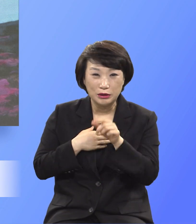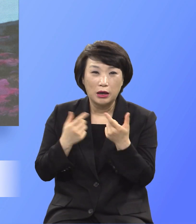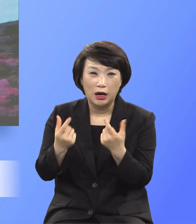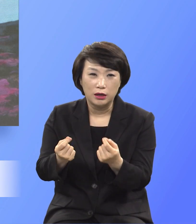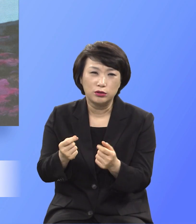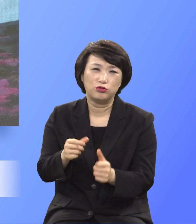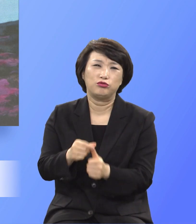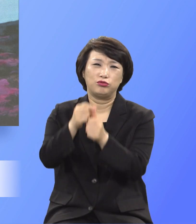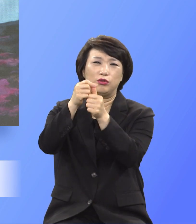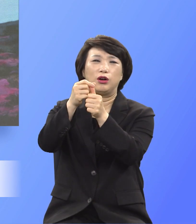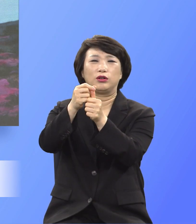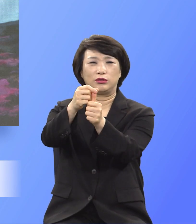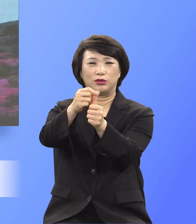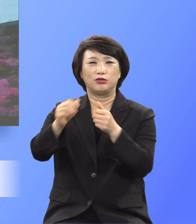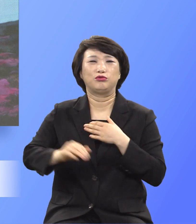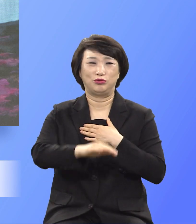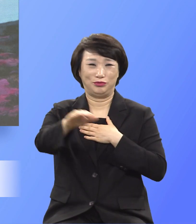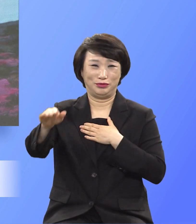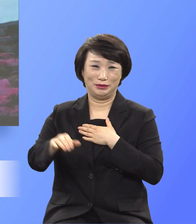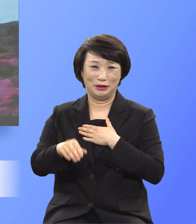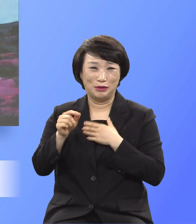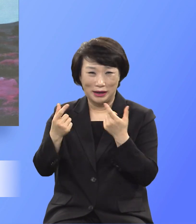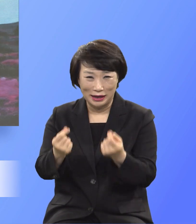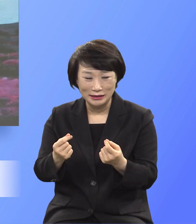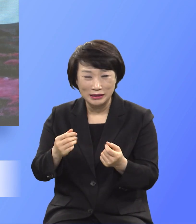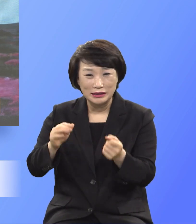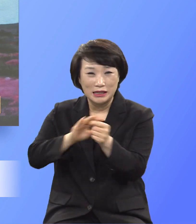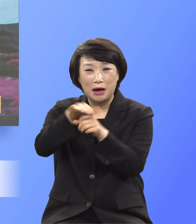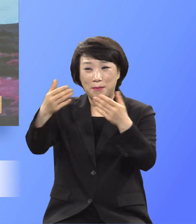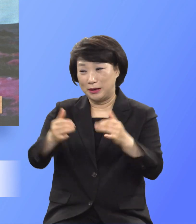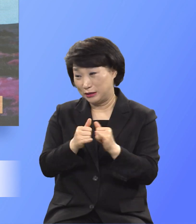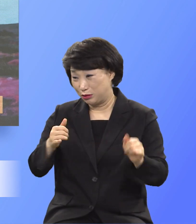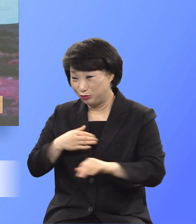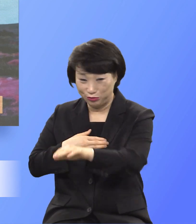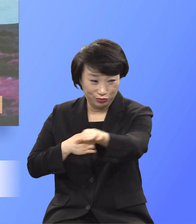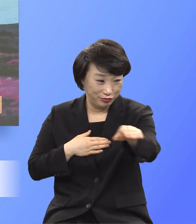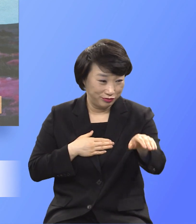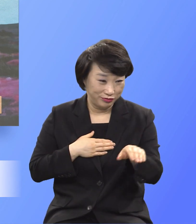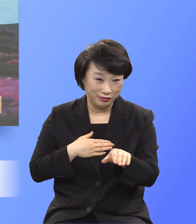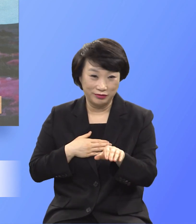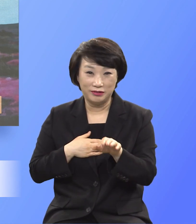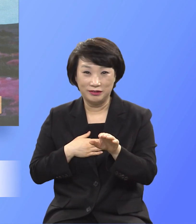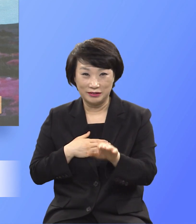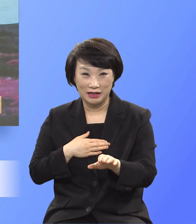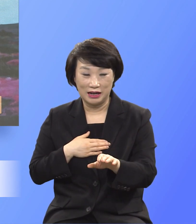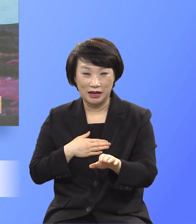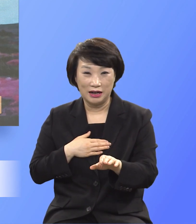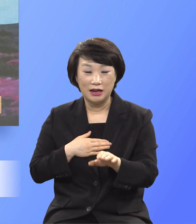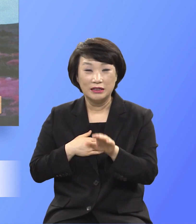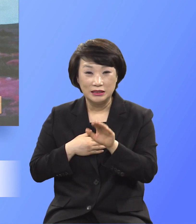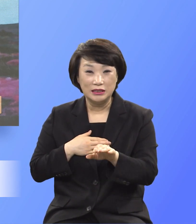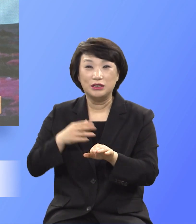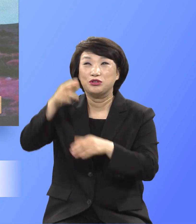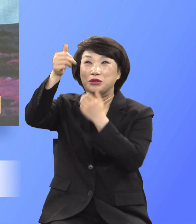사람들입니다. 우리는 그렇게 사랑받은 사람들입니다. 아멘 그런 그 심 앞에 나의